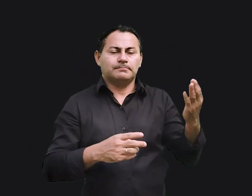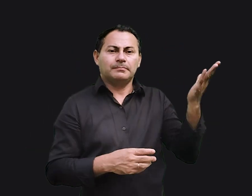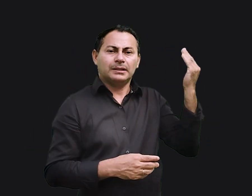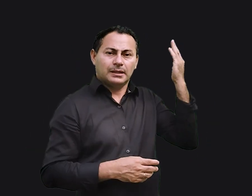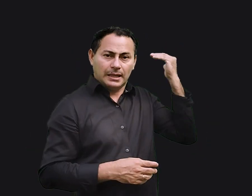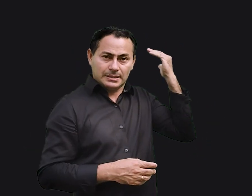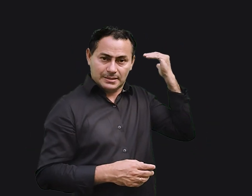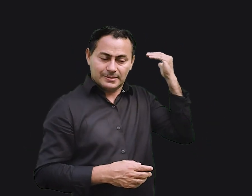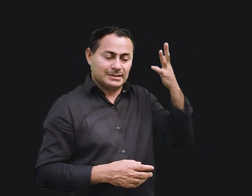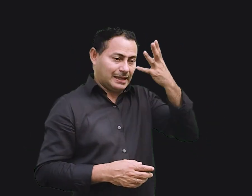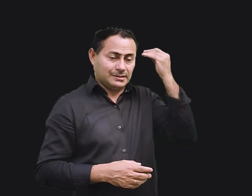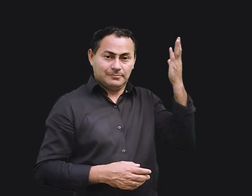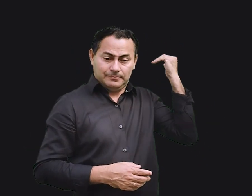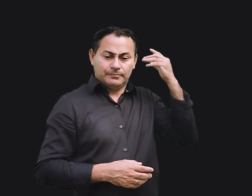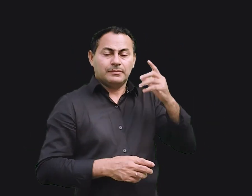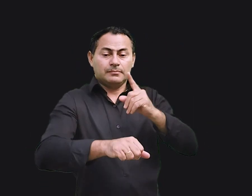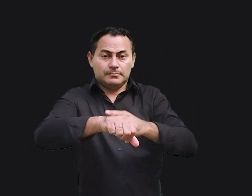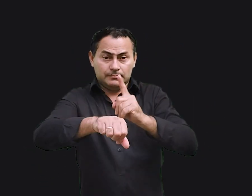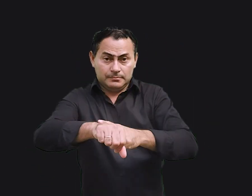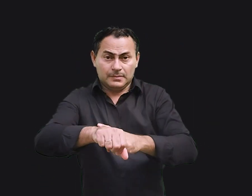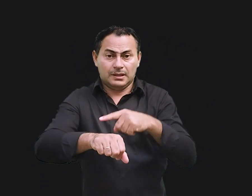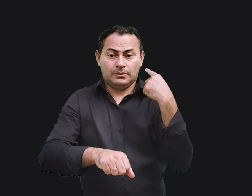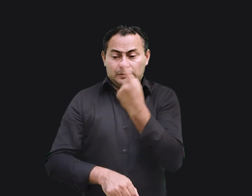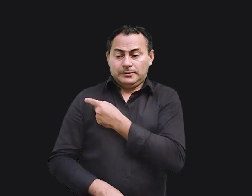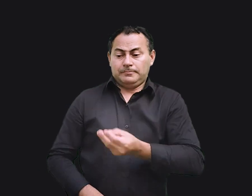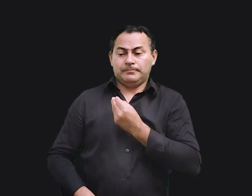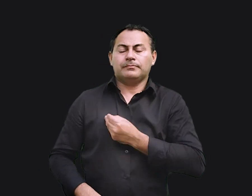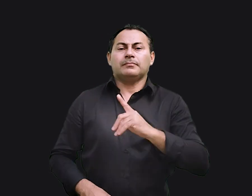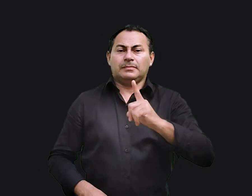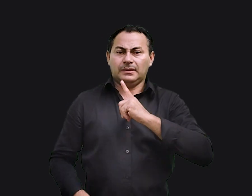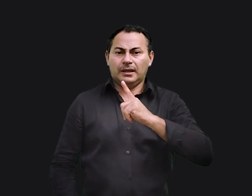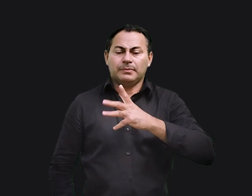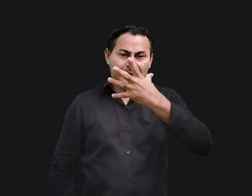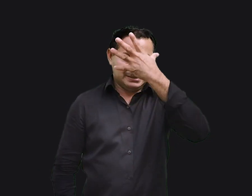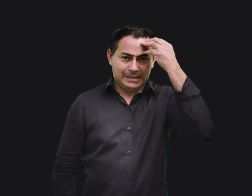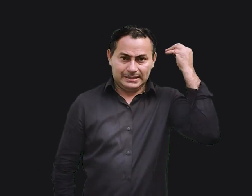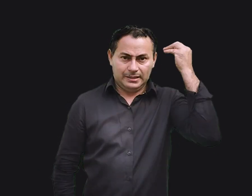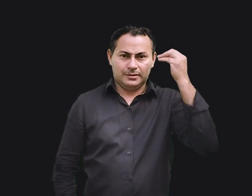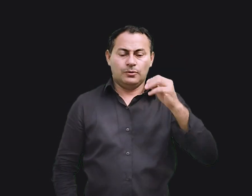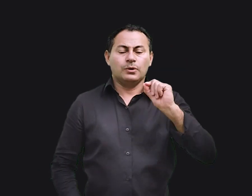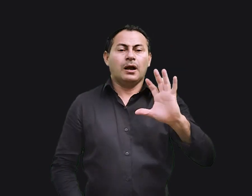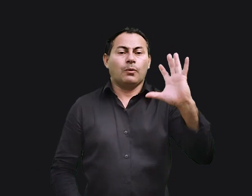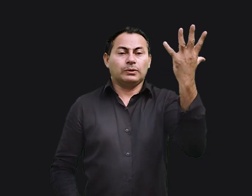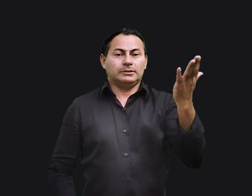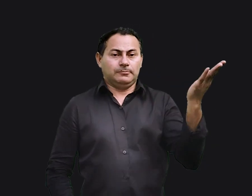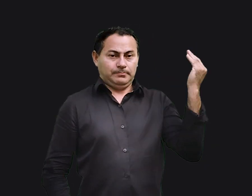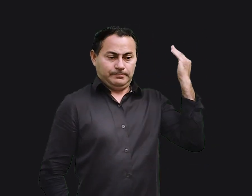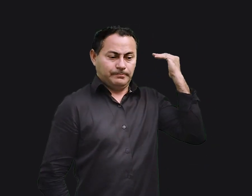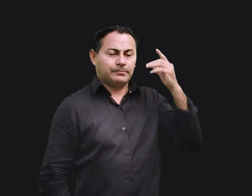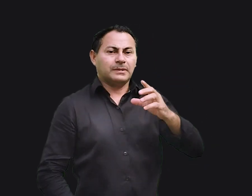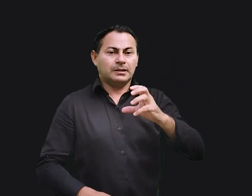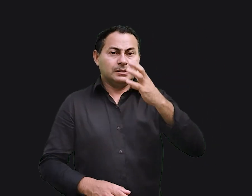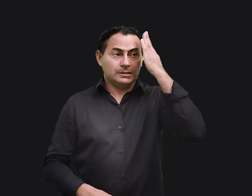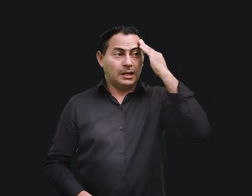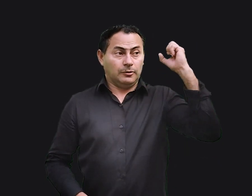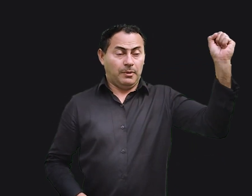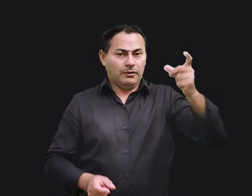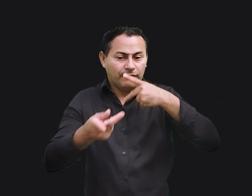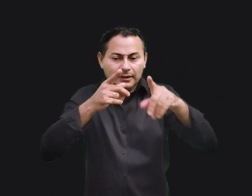ficaram para trás. Há momentos em nossas vidas que temos que esquecer o que ficou para trás. Salomão também diz